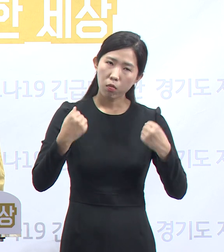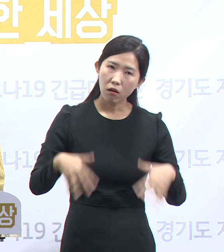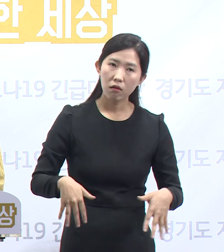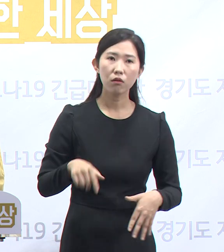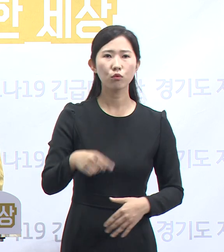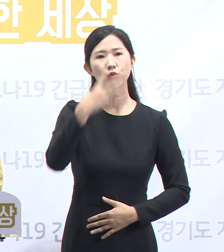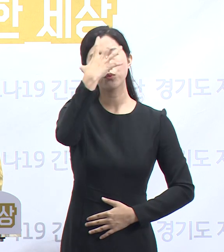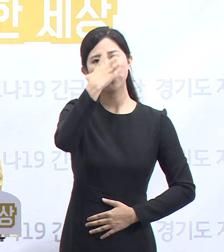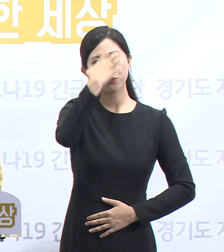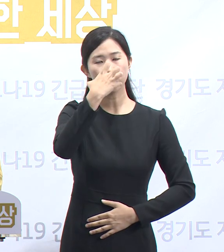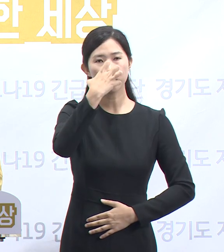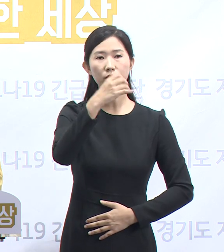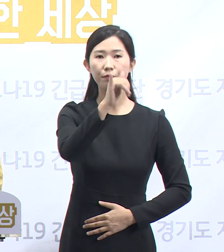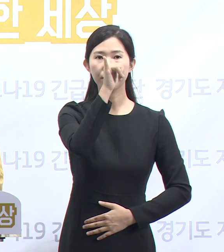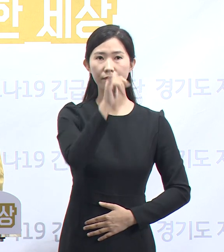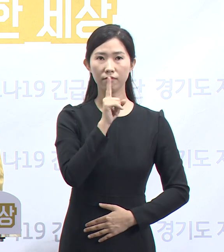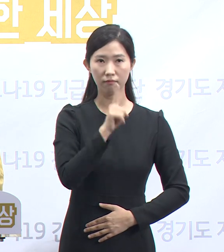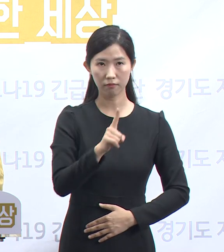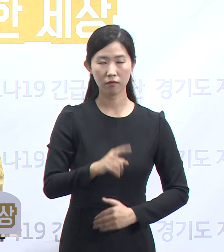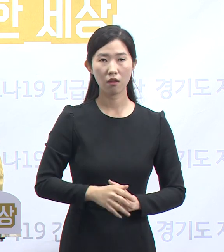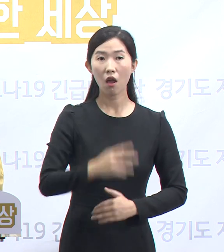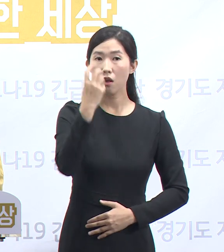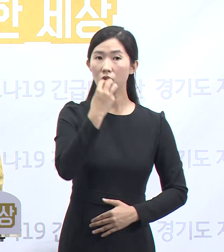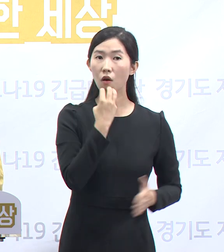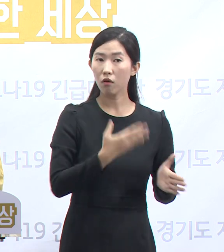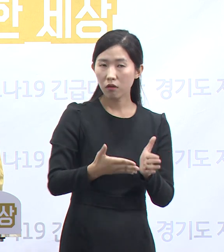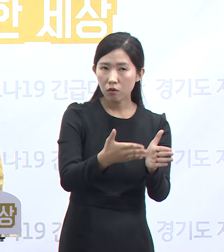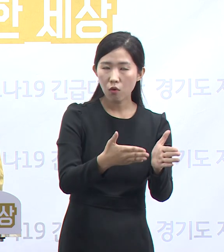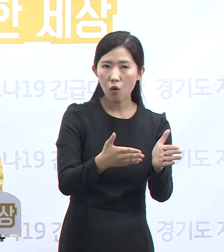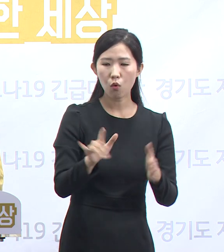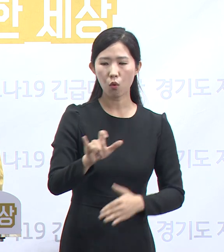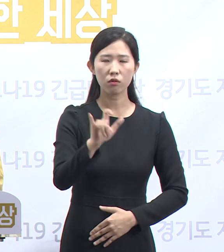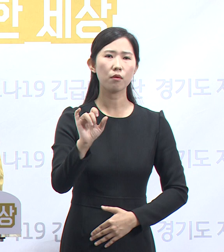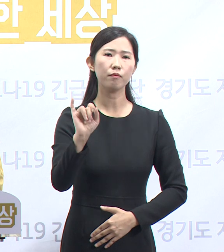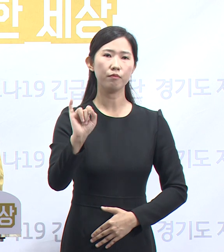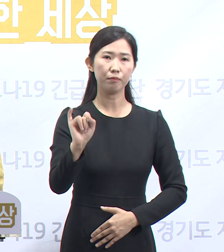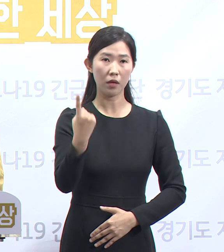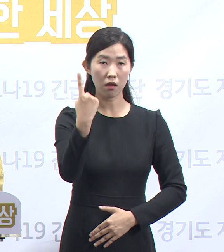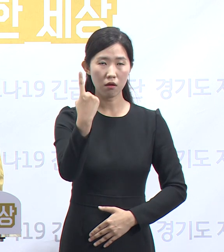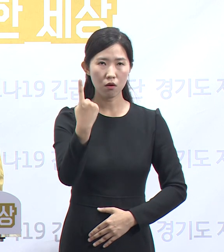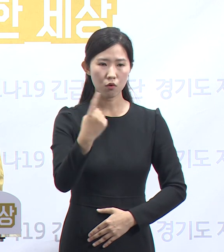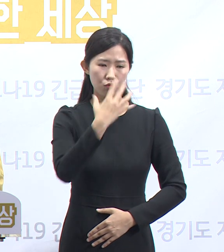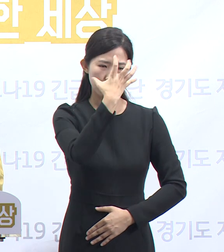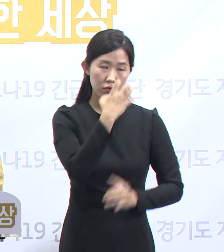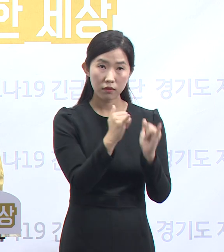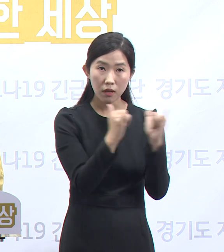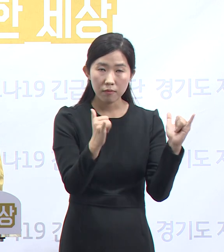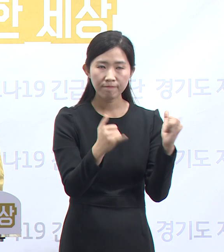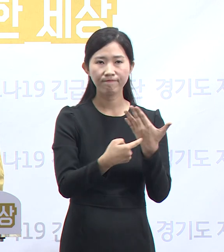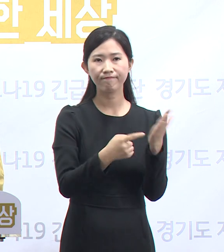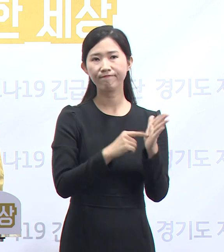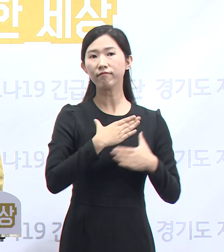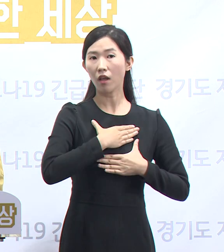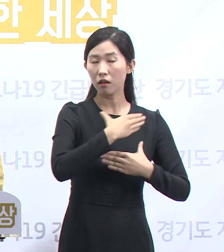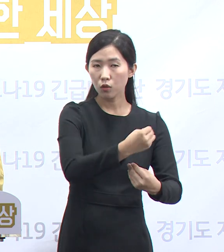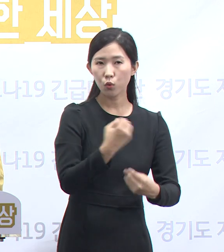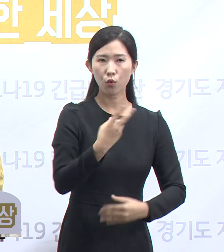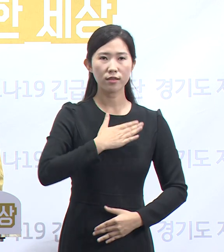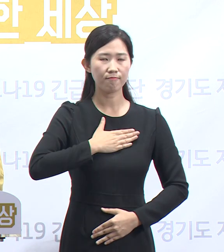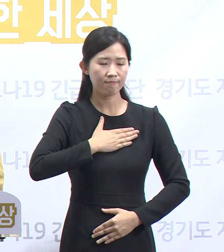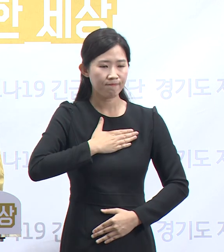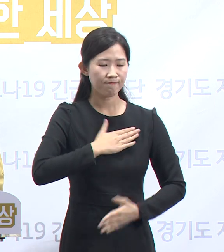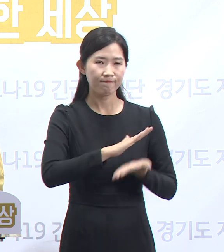것으로 조사되었습니다. 경기도는 코로나19로 우울증을 겪고 있는 도민들의 심리적 안정과 기분 전환을